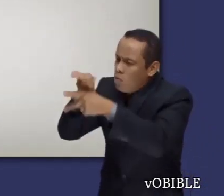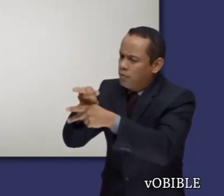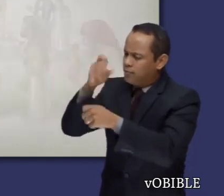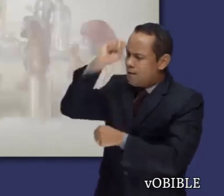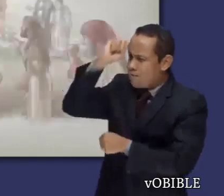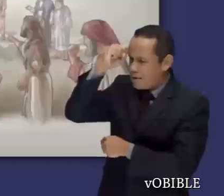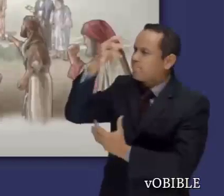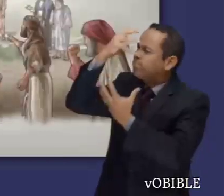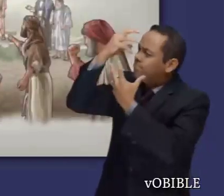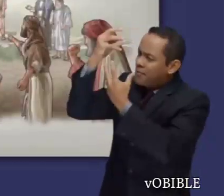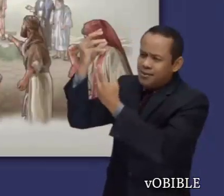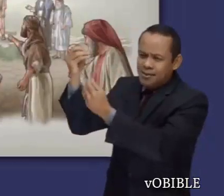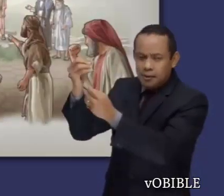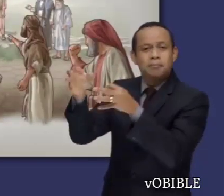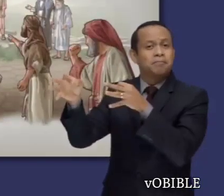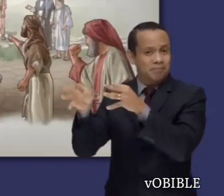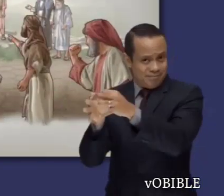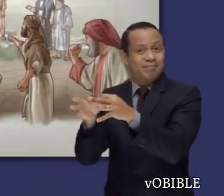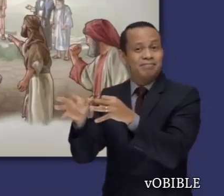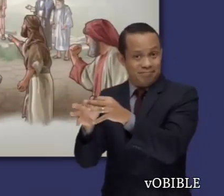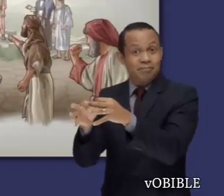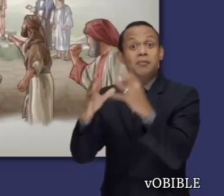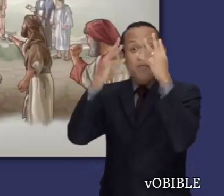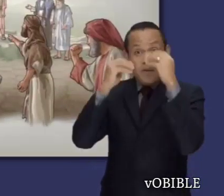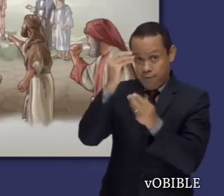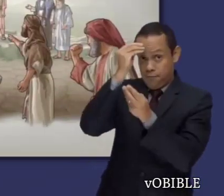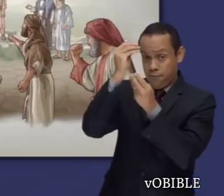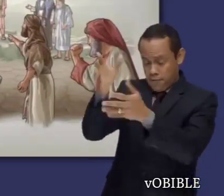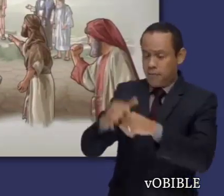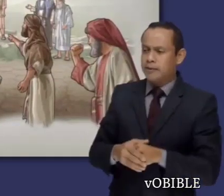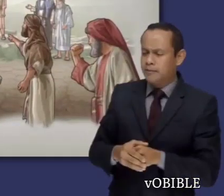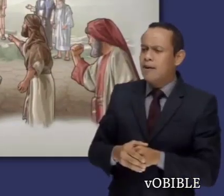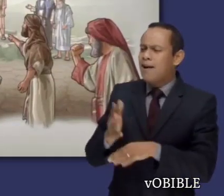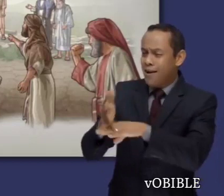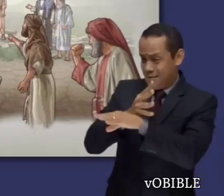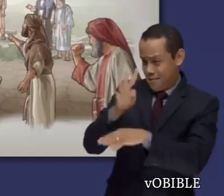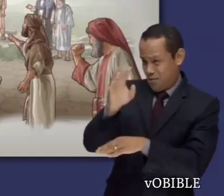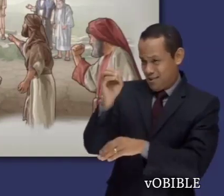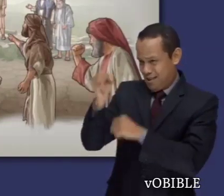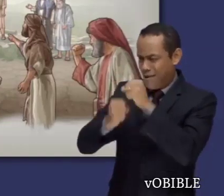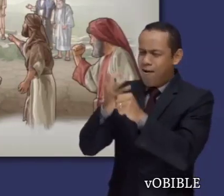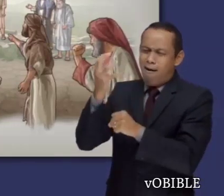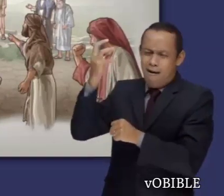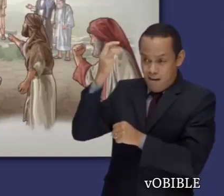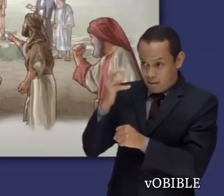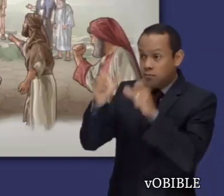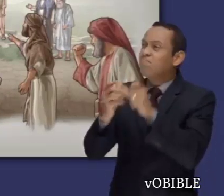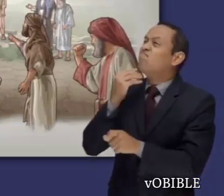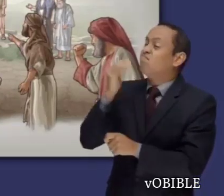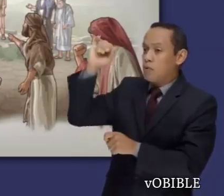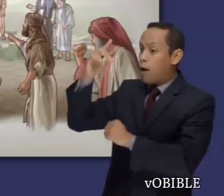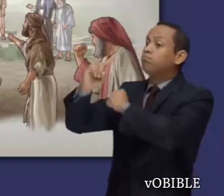Por ejemplo, Moisés les recuerda que Jehová acabó con la generación cobarde y sin fe que, cuarenta años antes, había